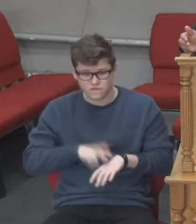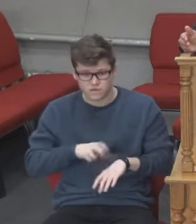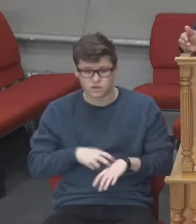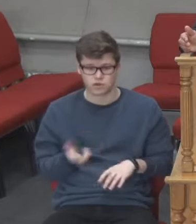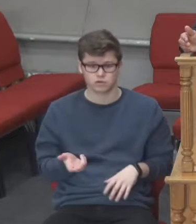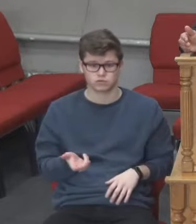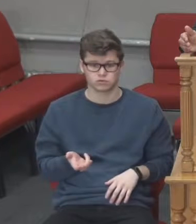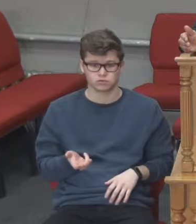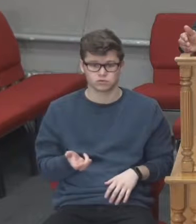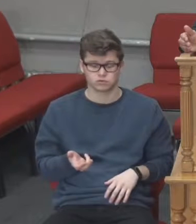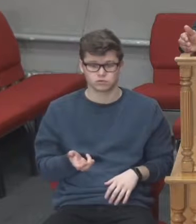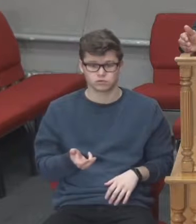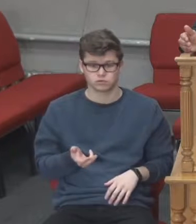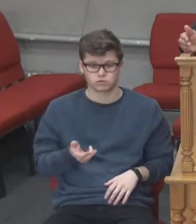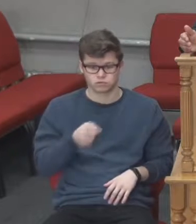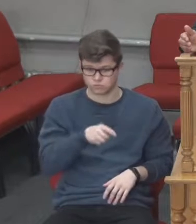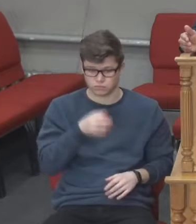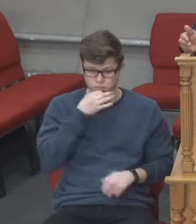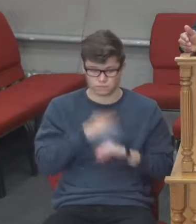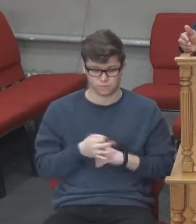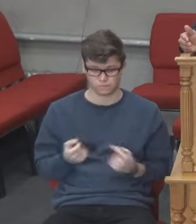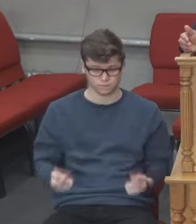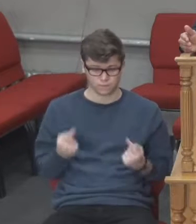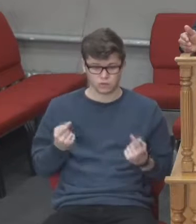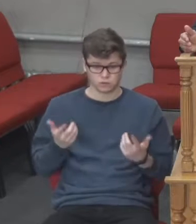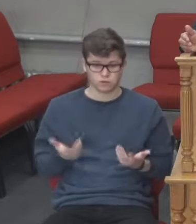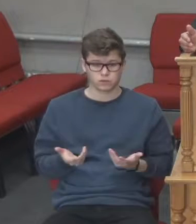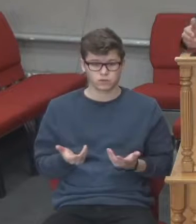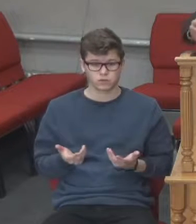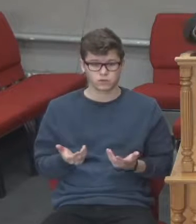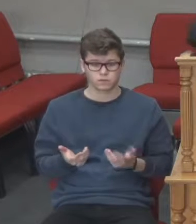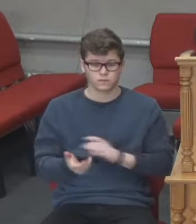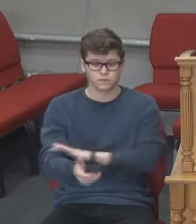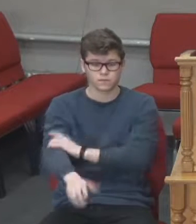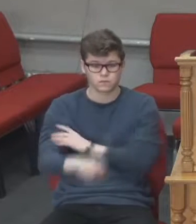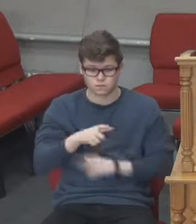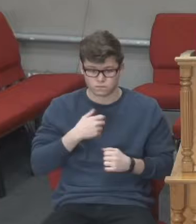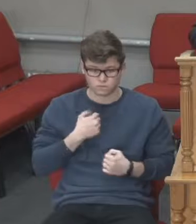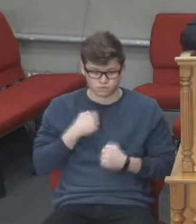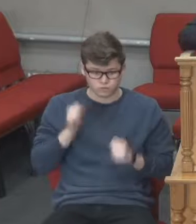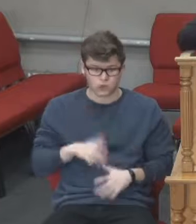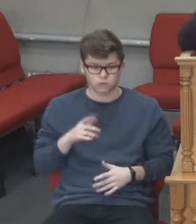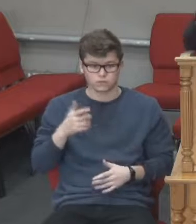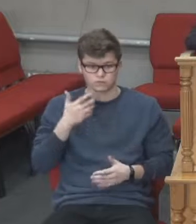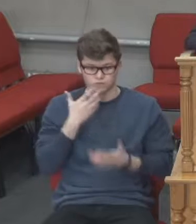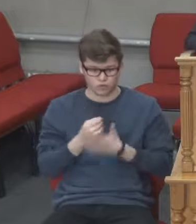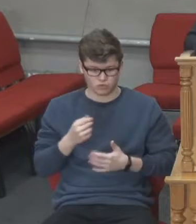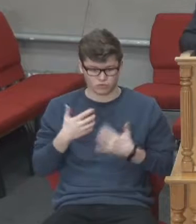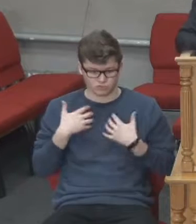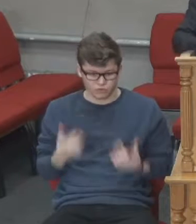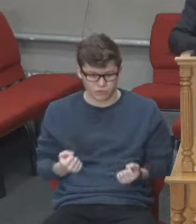людей покладена велика відповідальність. І вони жертвують своїм здоров'ям,